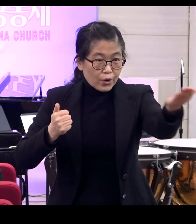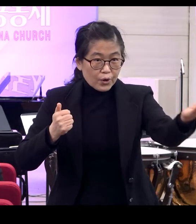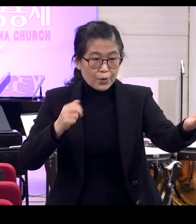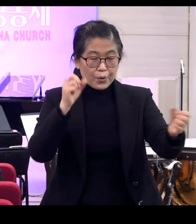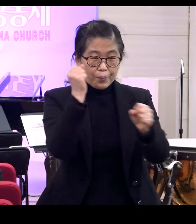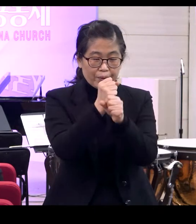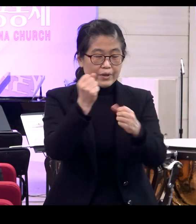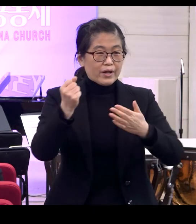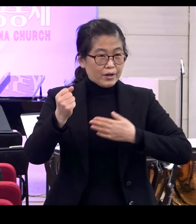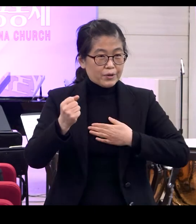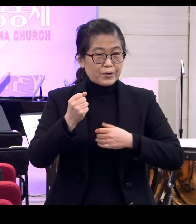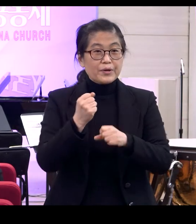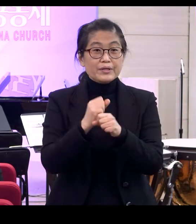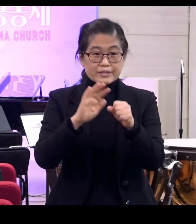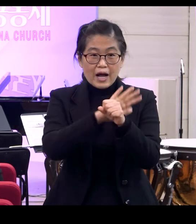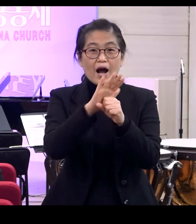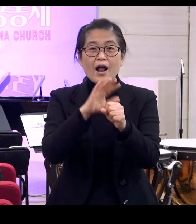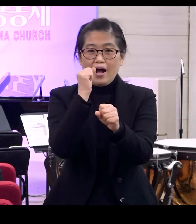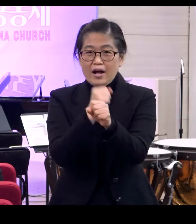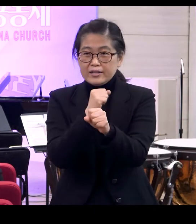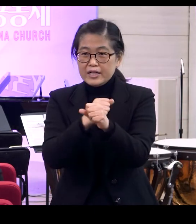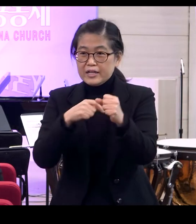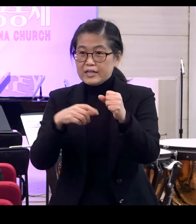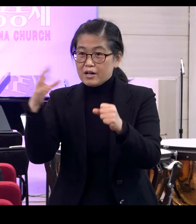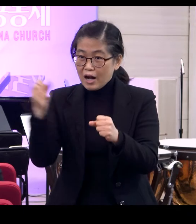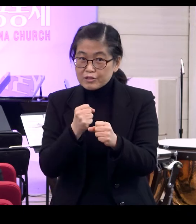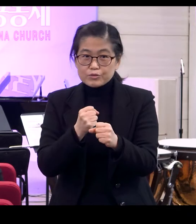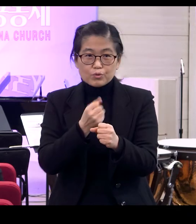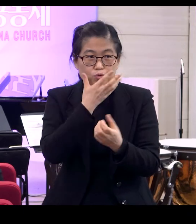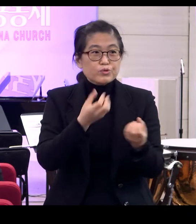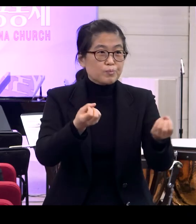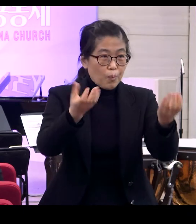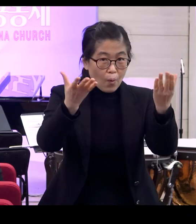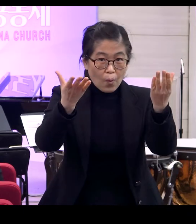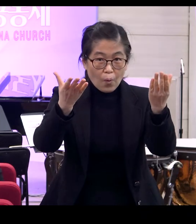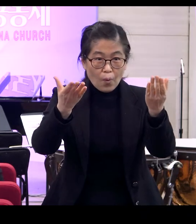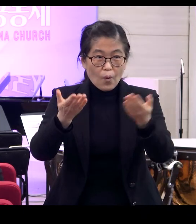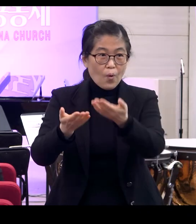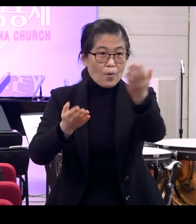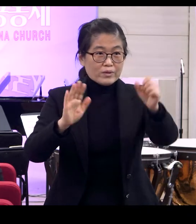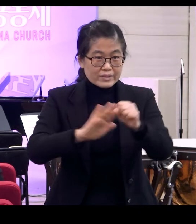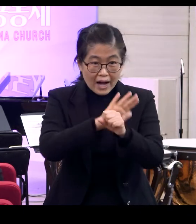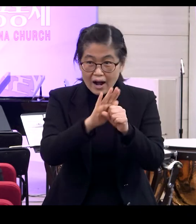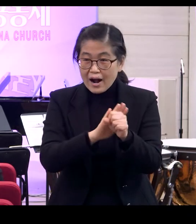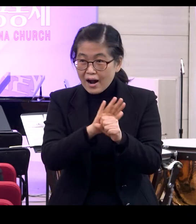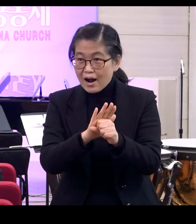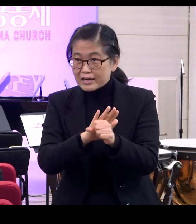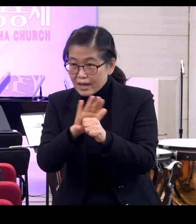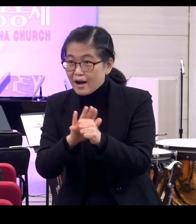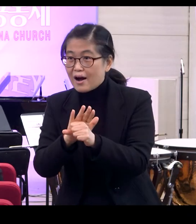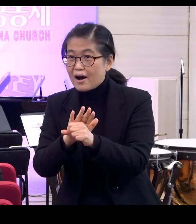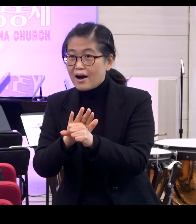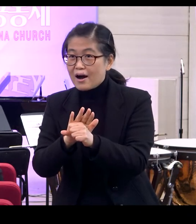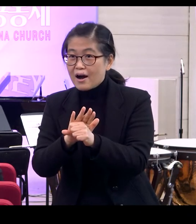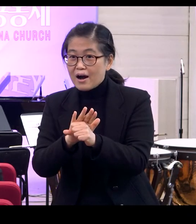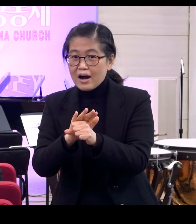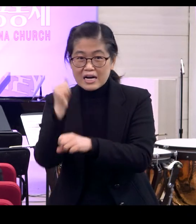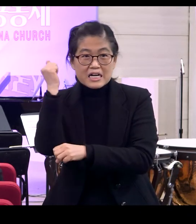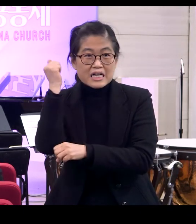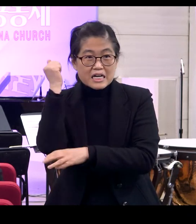사랑하신다는 사실을 가지고 축복한 거예요 그런데 하나님이 너를 정말 사랑한다는 그 근거를 뭐라고